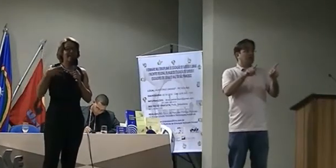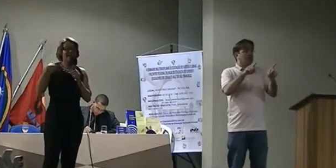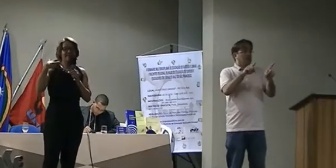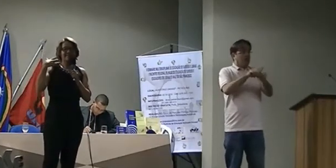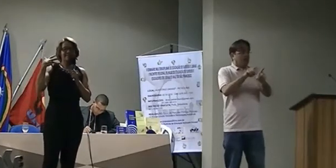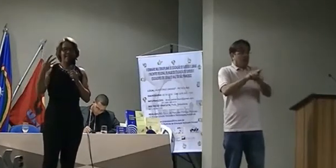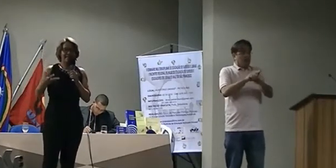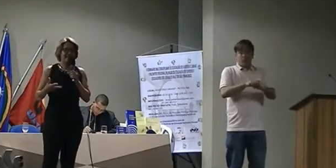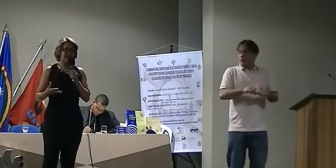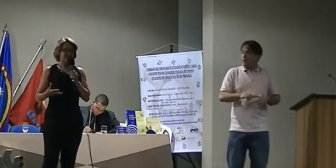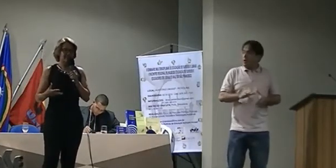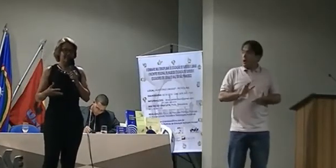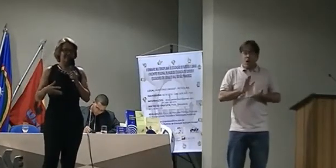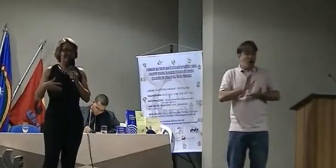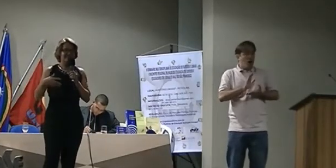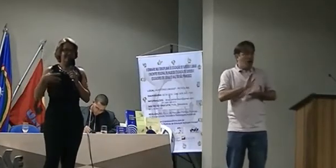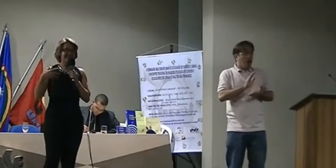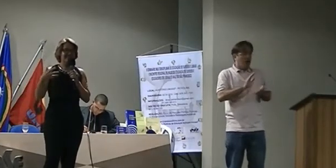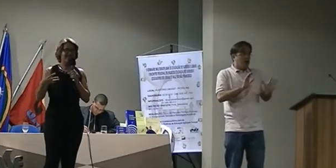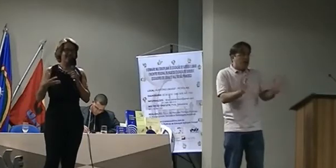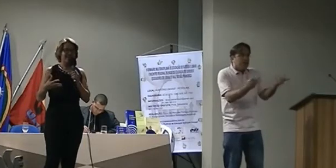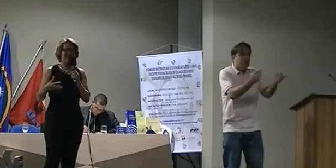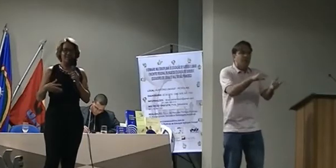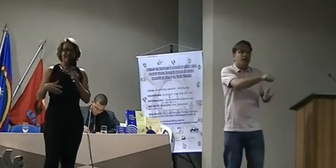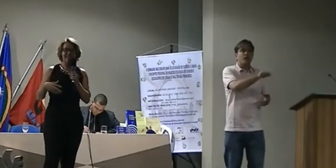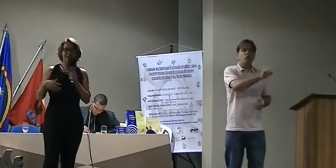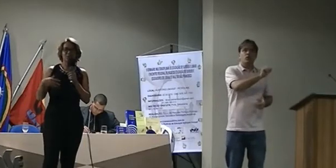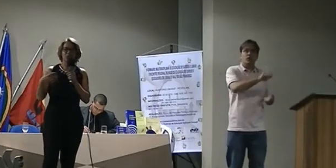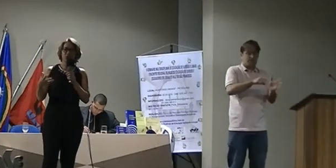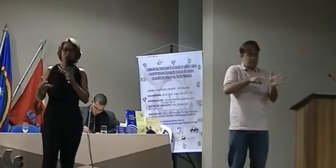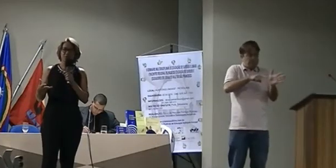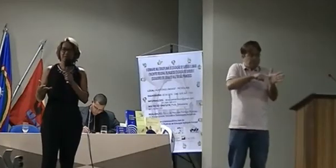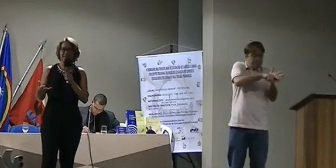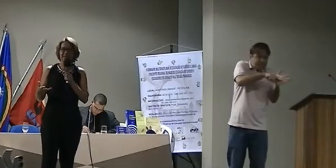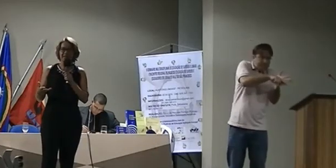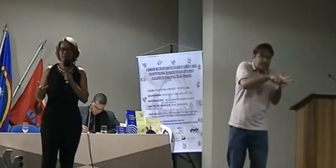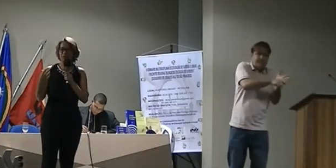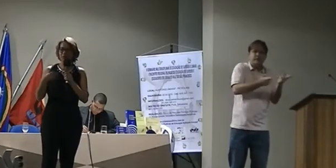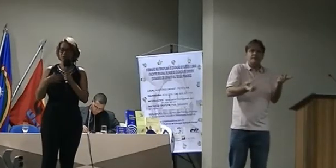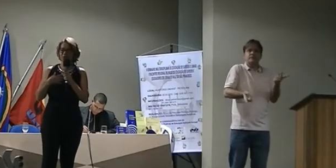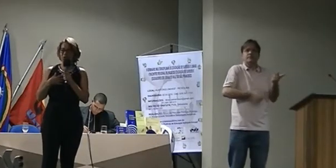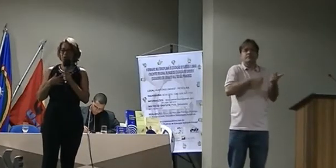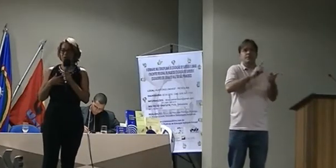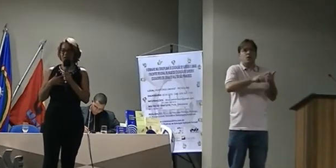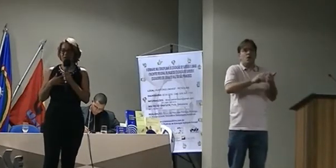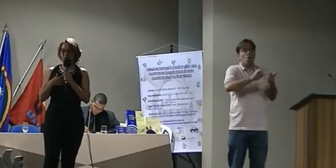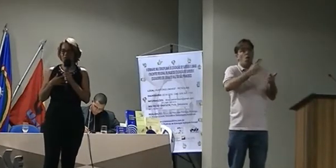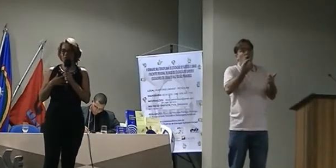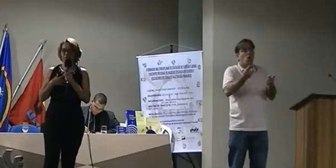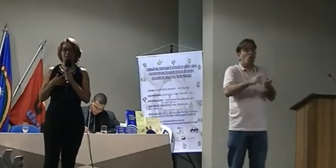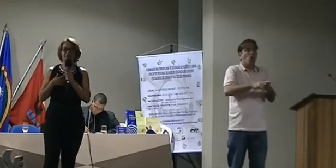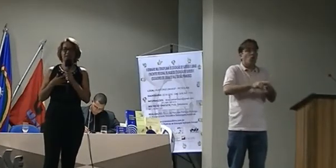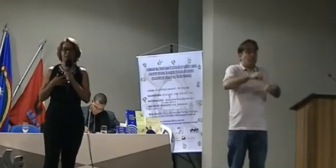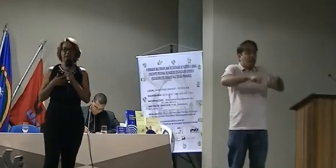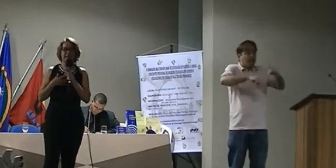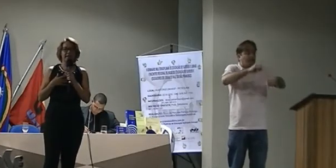até tentam na sala de aula. Eles produzem materiais para os seus próprios alunos, porque eles não têm.